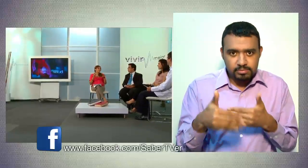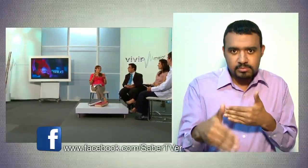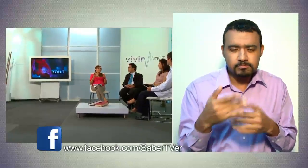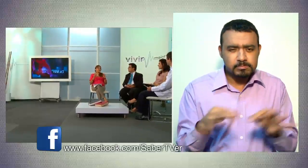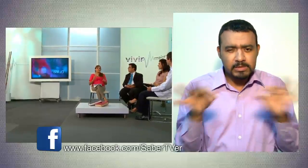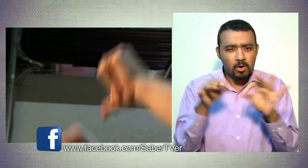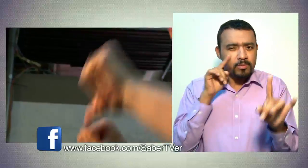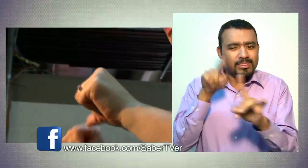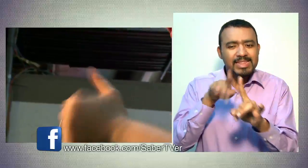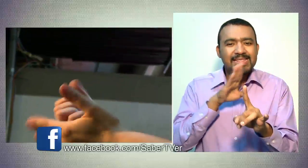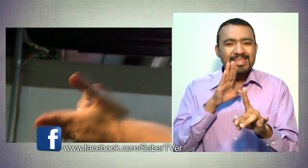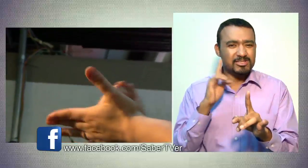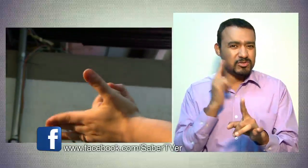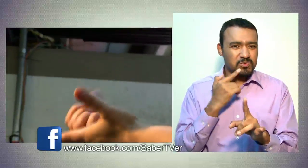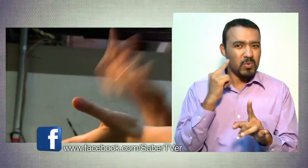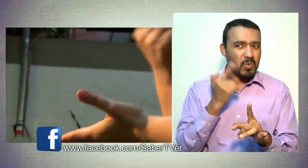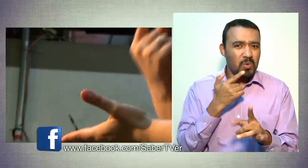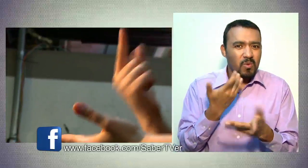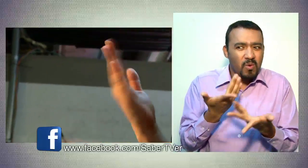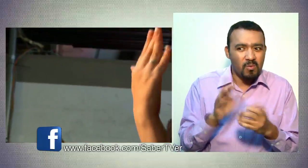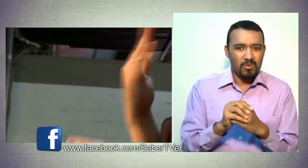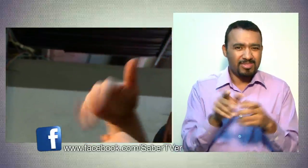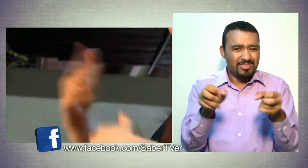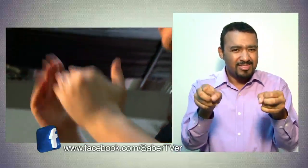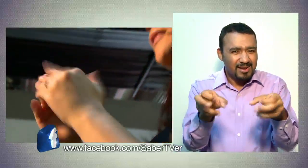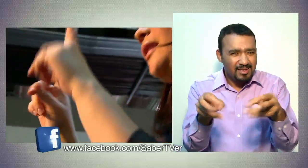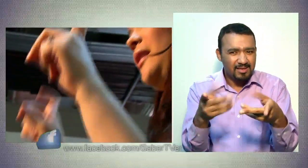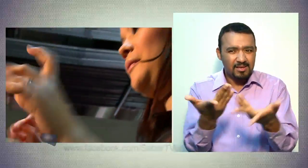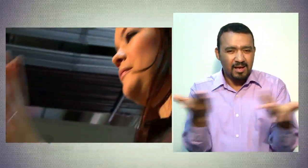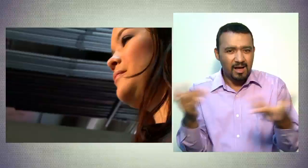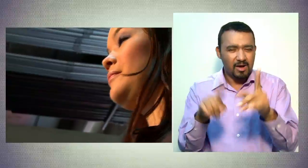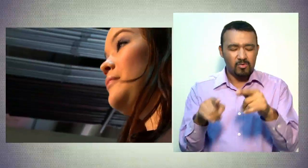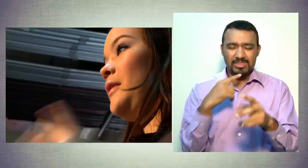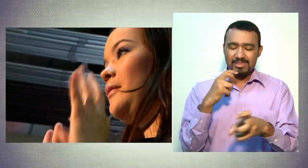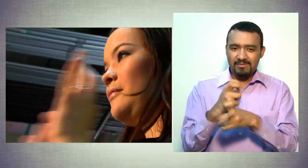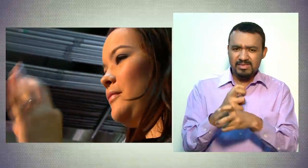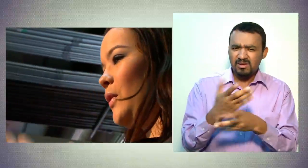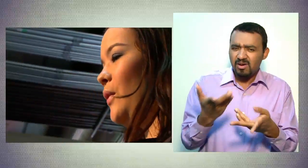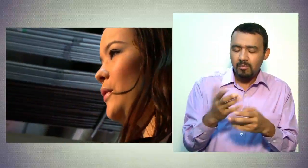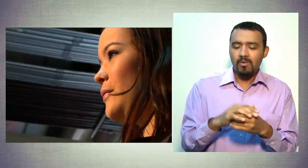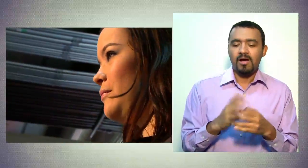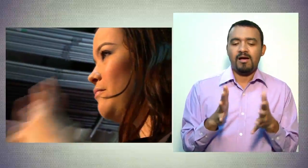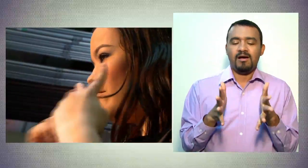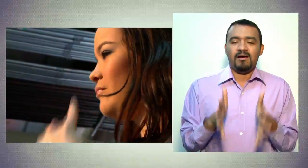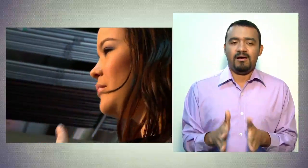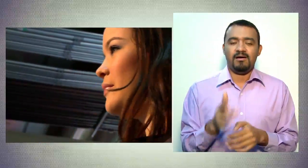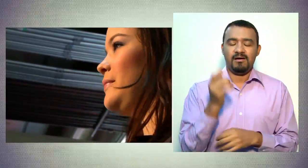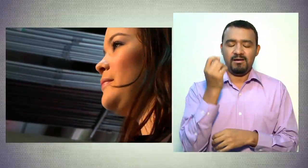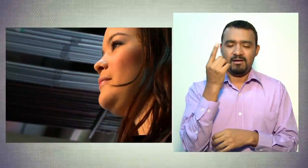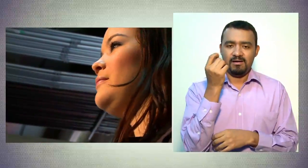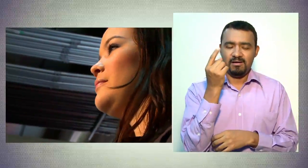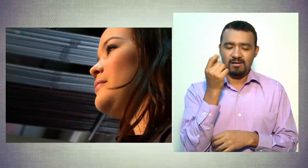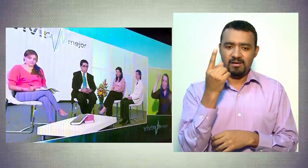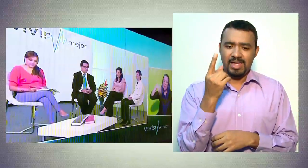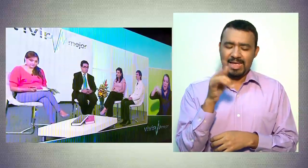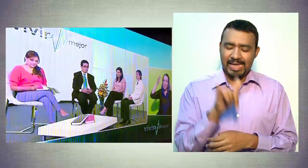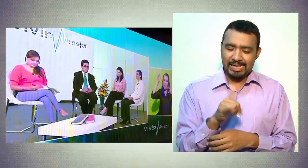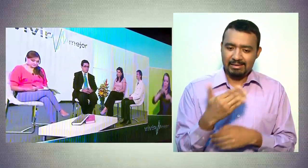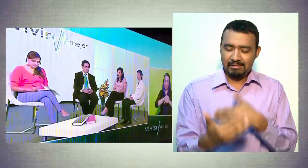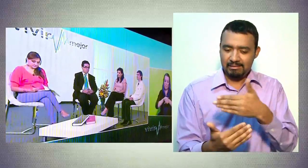también el asunto de la participación de las personas con dificultades auditivas en televisión, entendimos de alguna